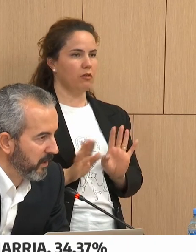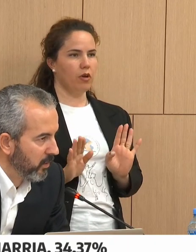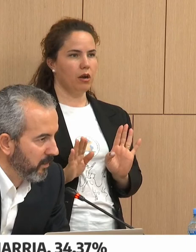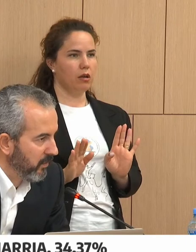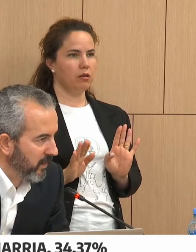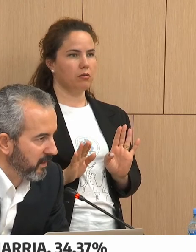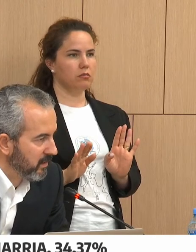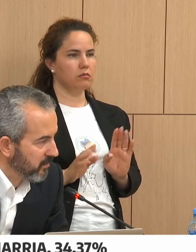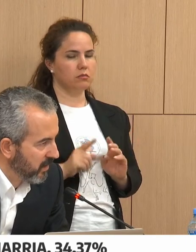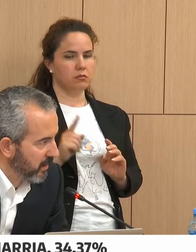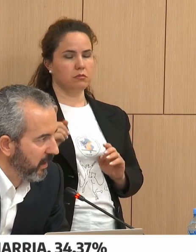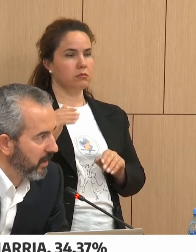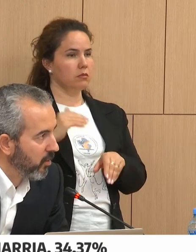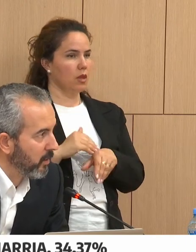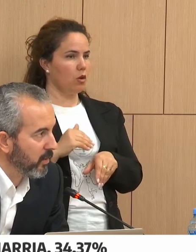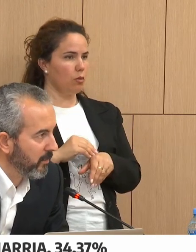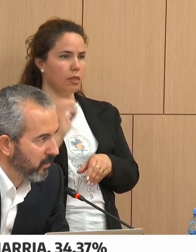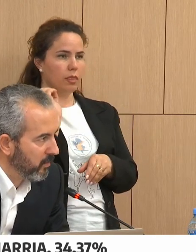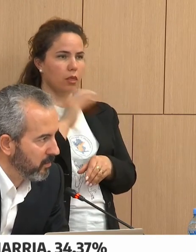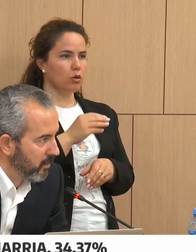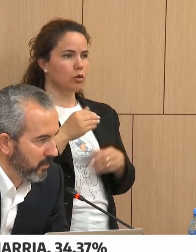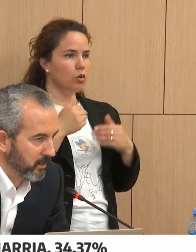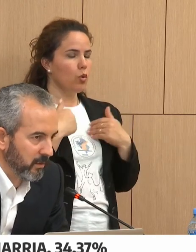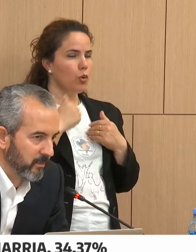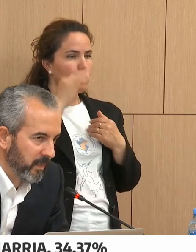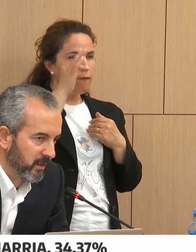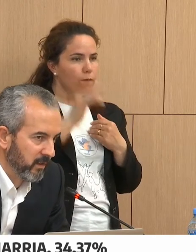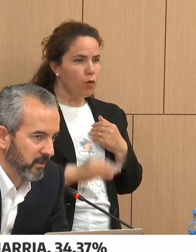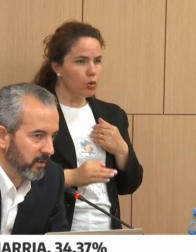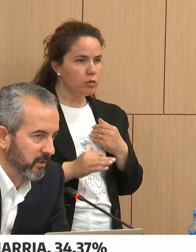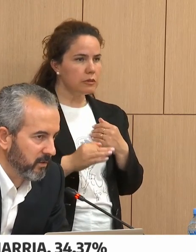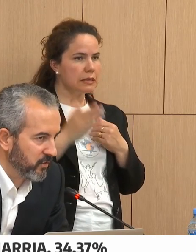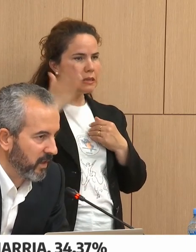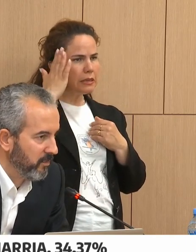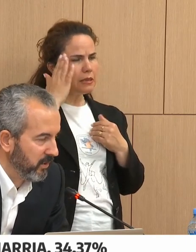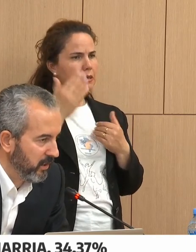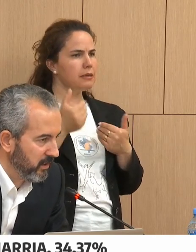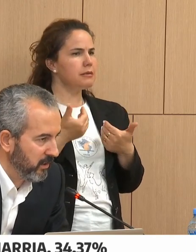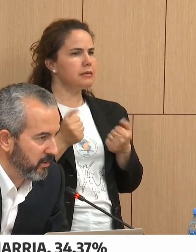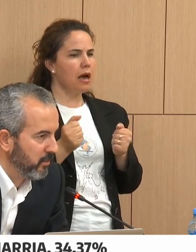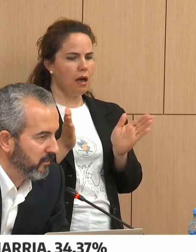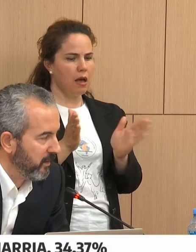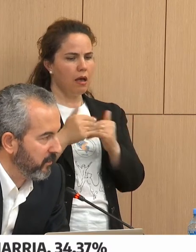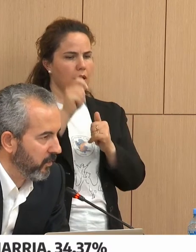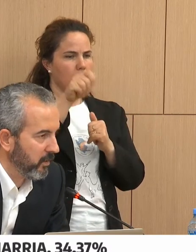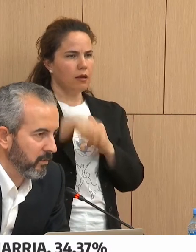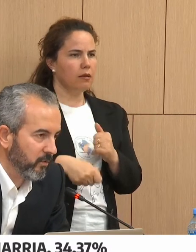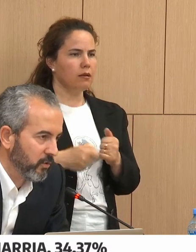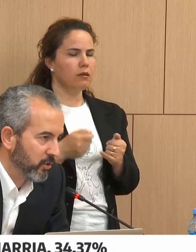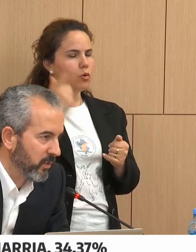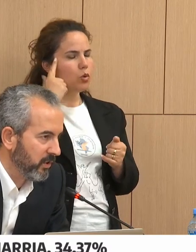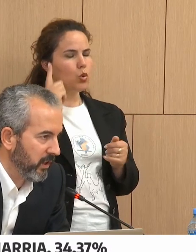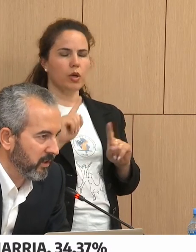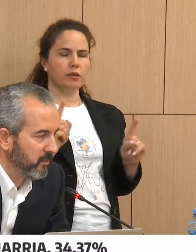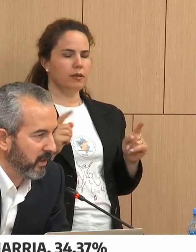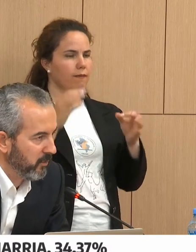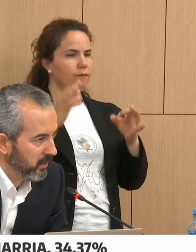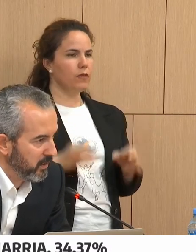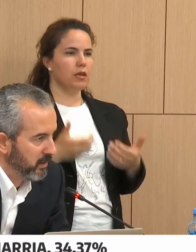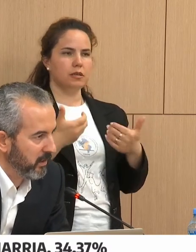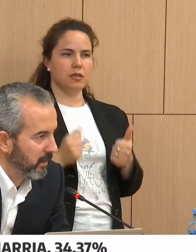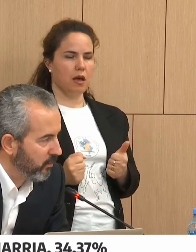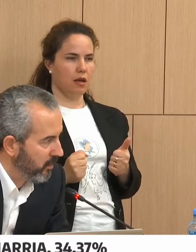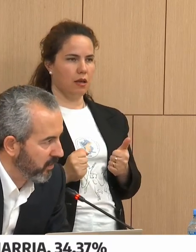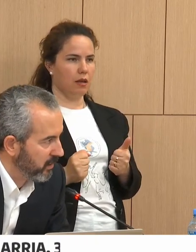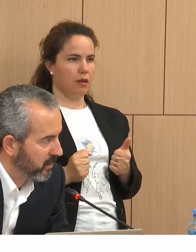Po, ka spekulim për faktin sepse ne akome nuk kemi konkluzion për këtë. Pa tjetër që qërë përgjesisht do të verifikoj kush është përgjesis,